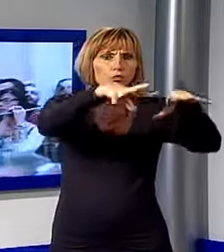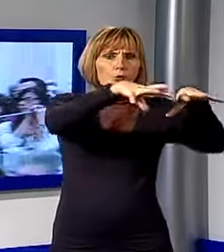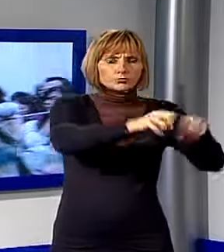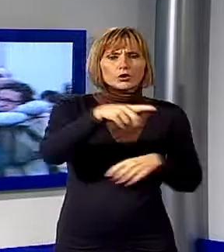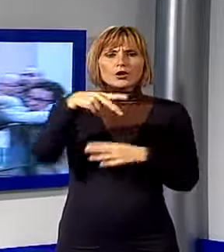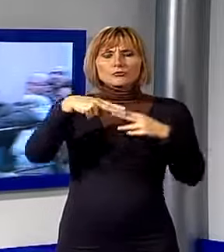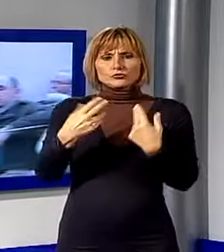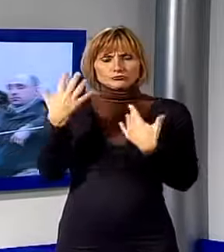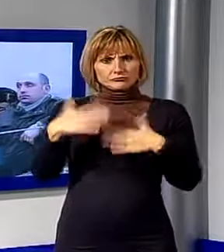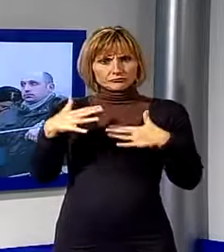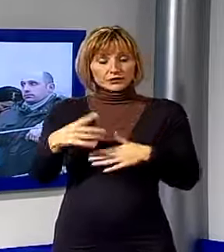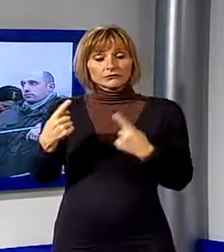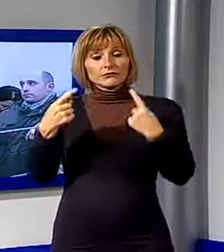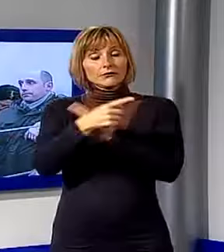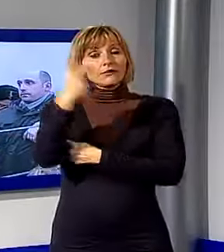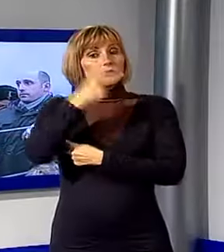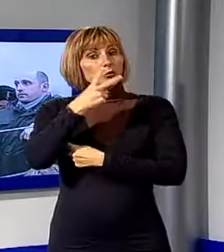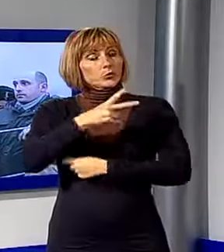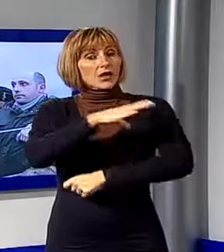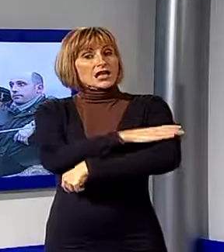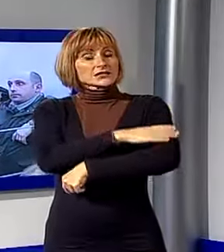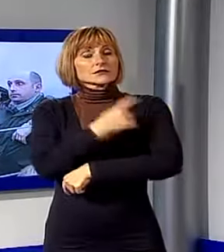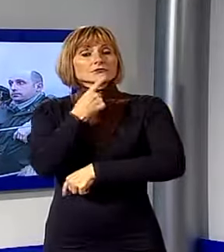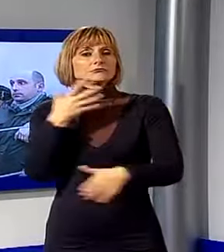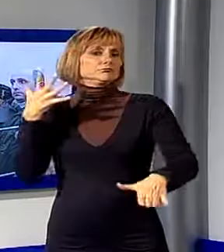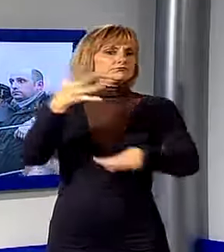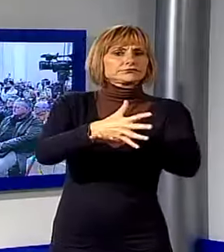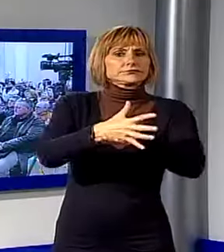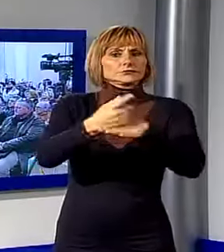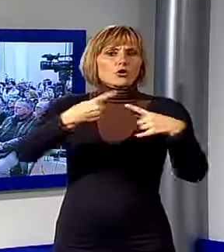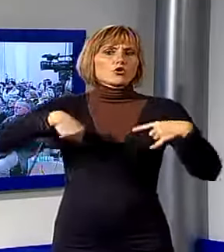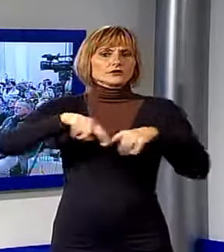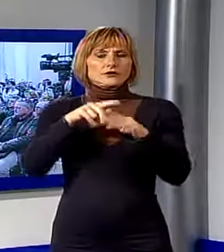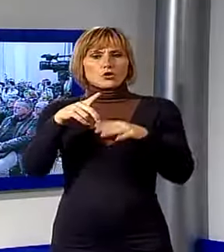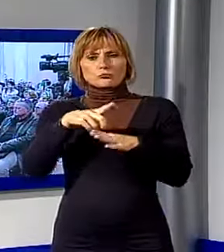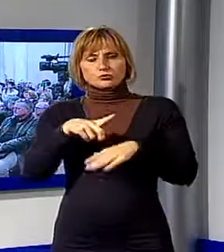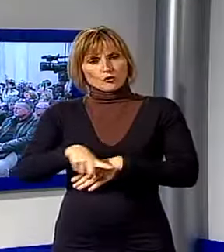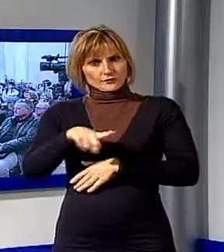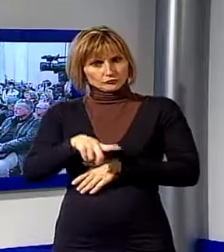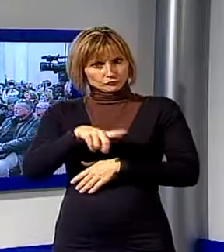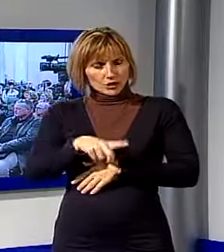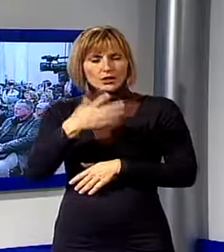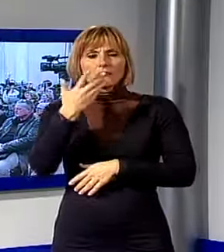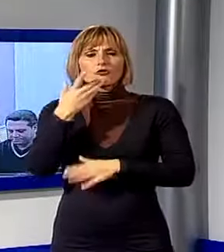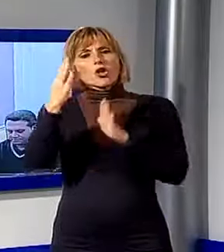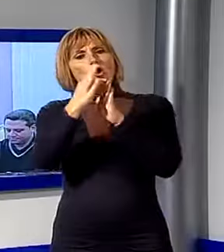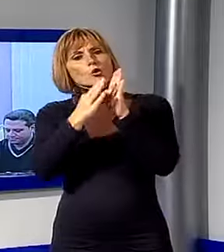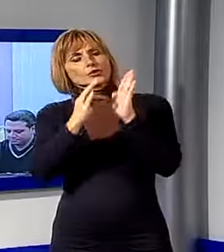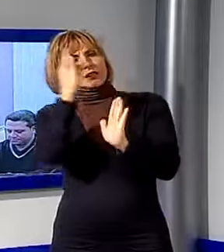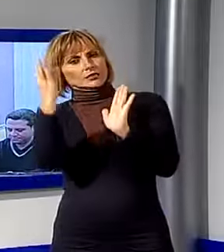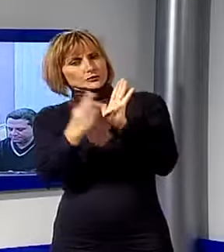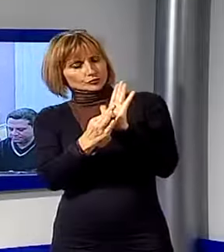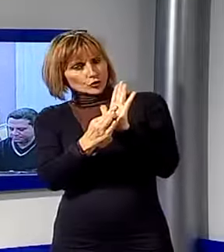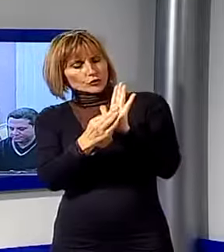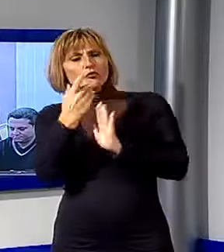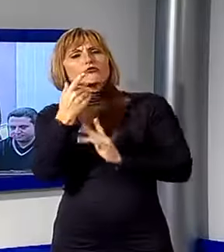Lucca la decisione presa dalle sigle sindacali, è stata quella di interrompere il Consiglio provinciale e chiedere che l'ordine del giorno trattasse